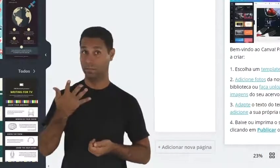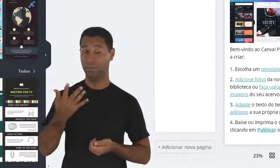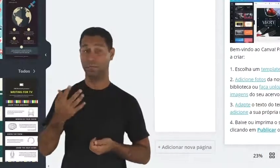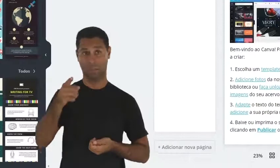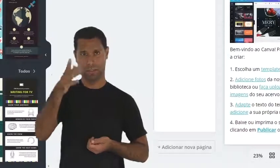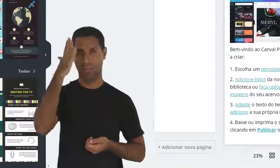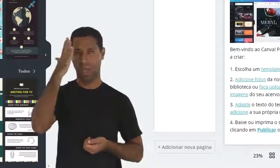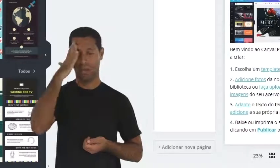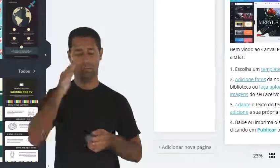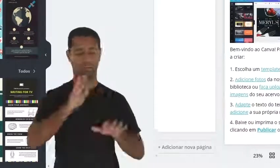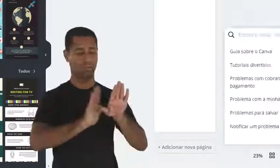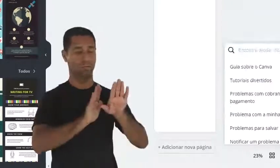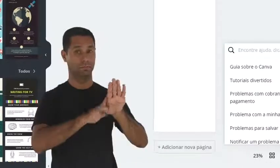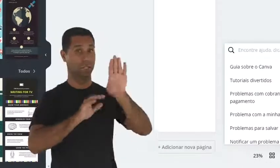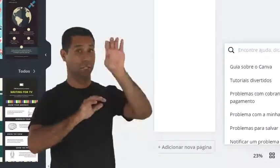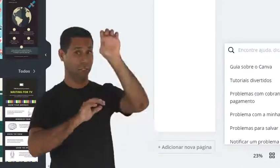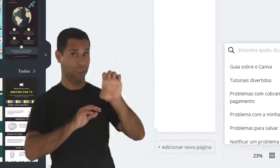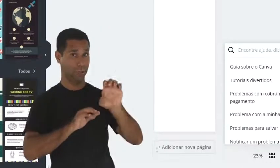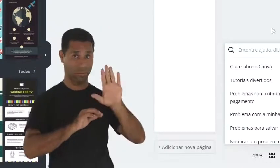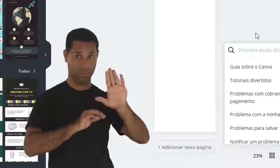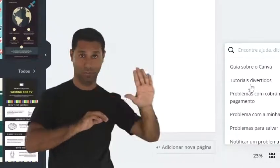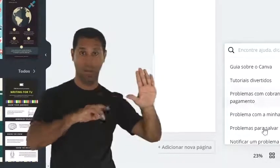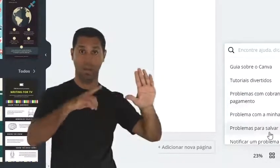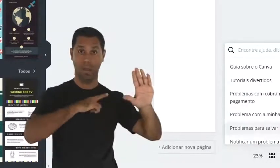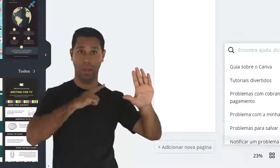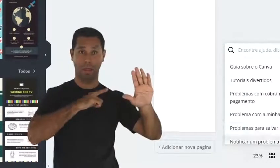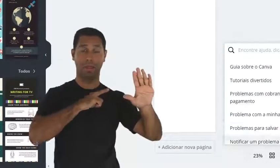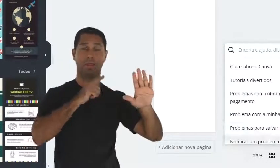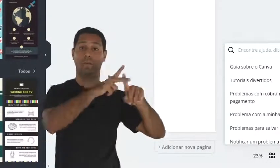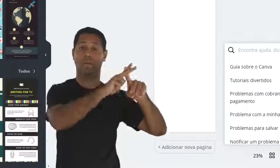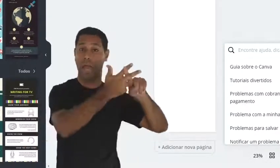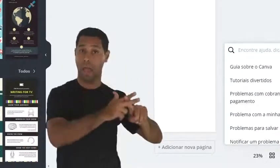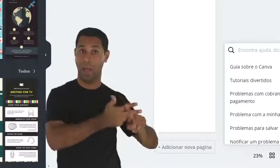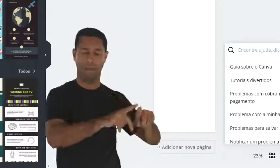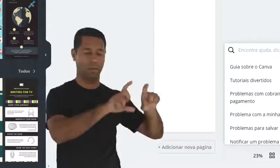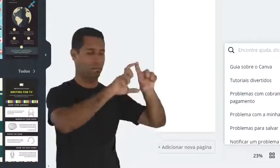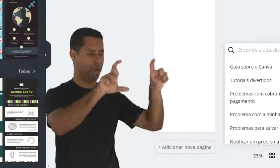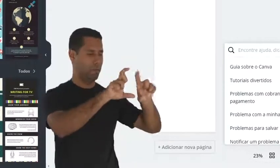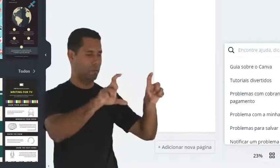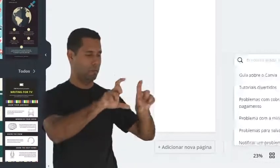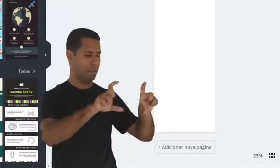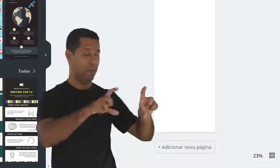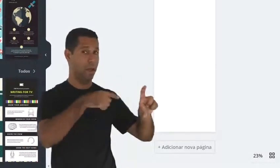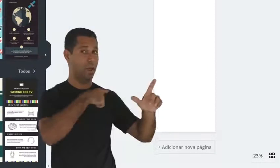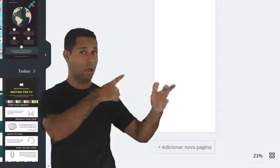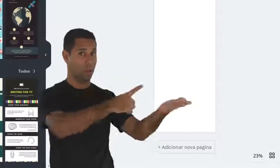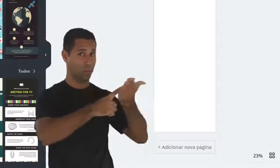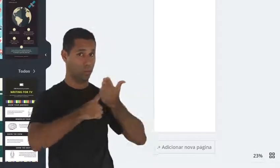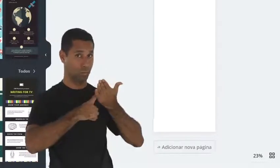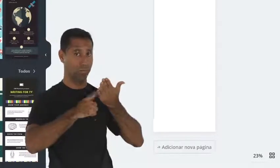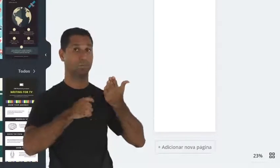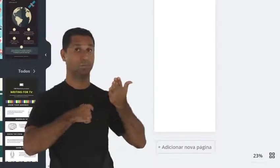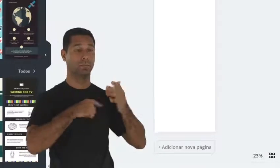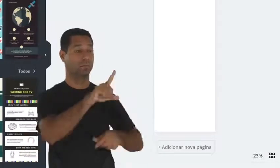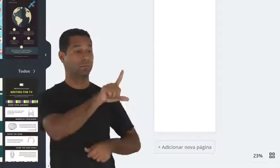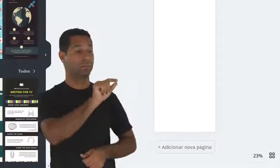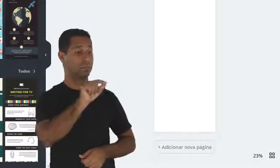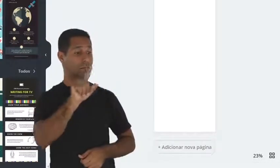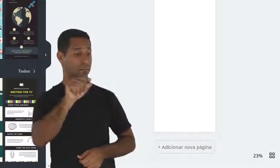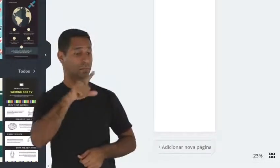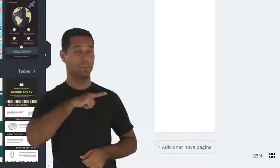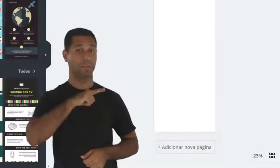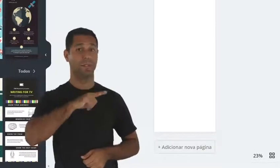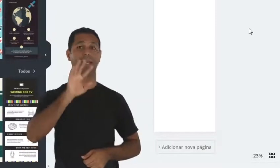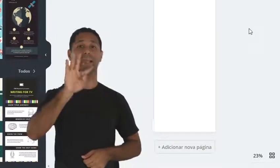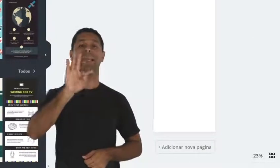Bom, do lado esquerdo, é onde está a nossa barra de ferramentas. Então aqui, nessa primeira